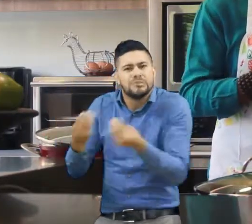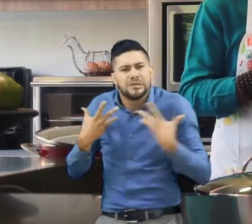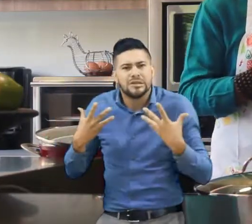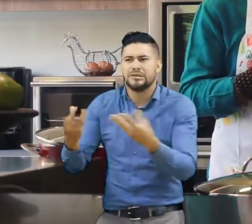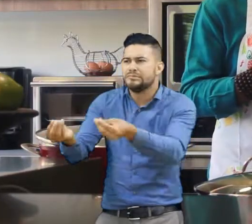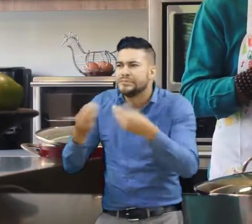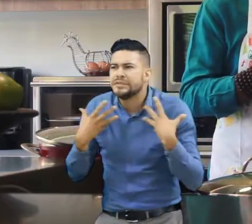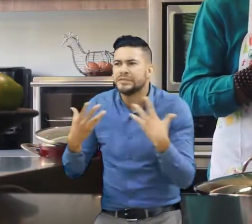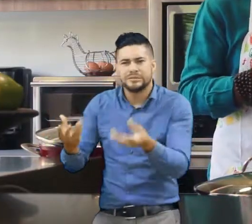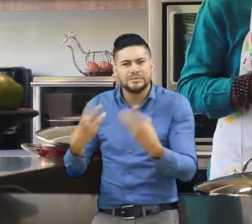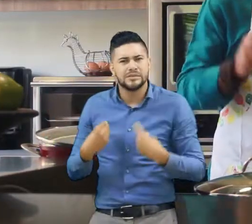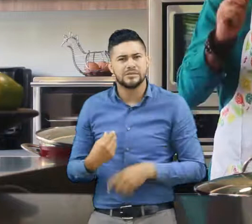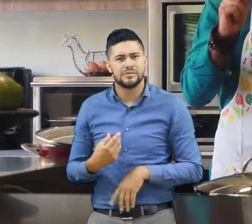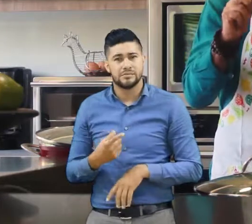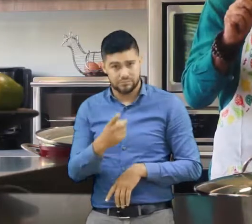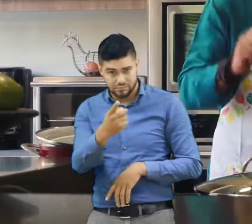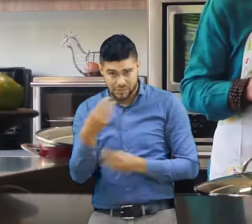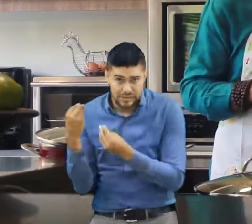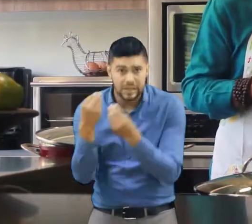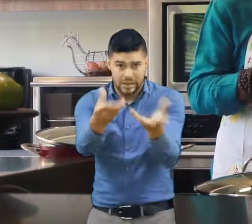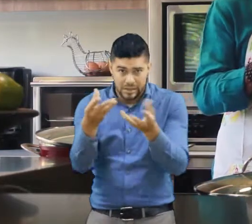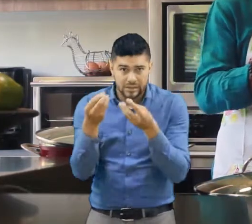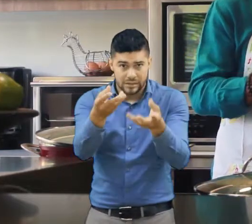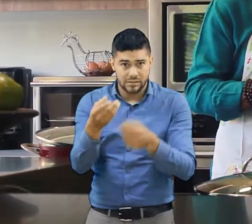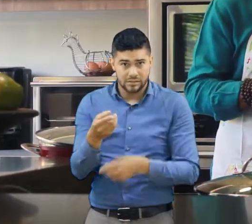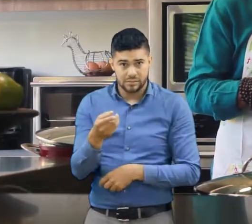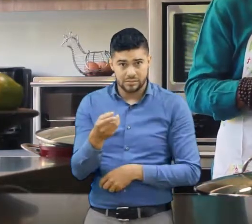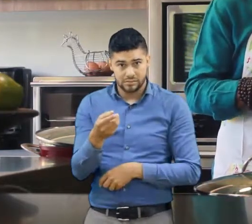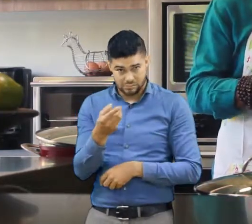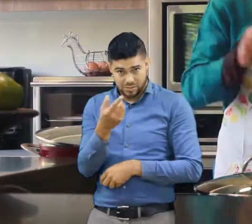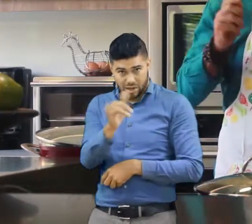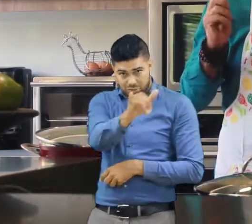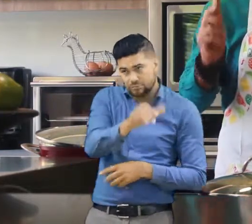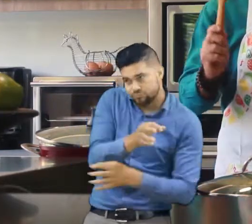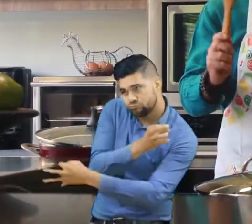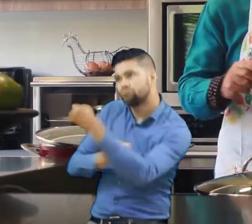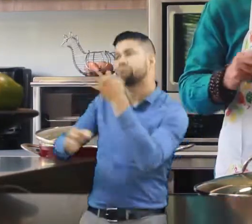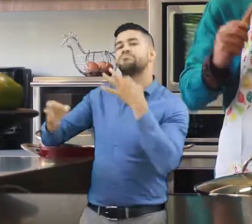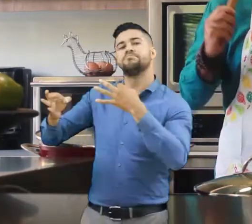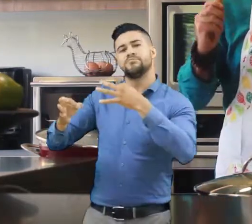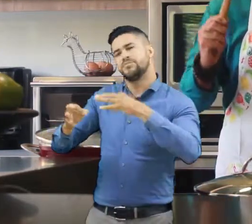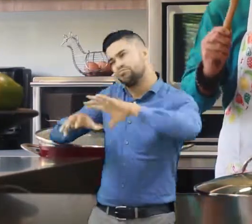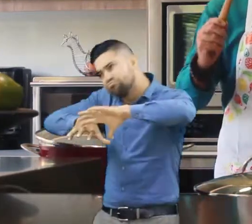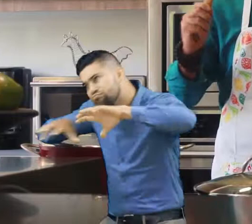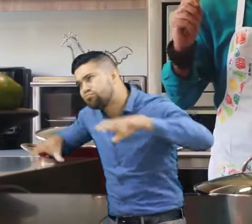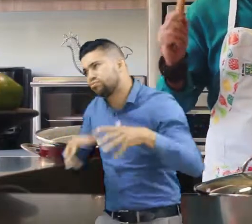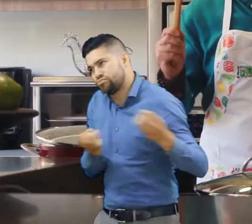y tú nunca le has servido? Hoy es el día del servidor servido,